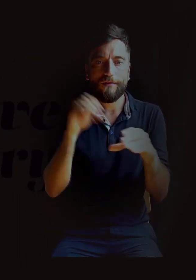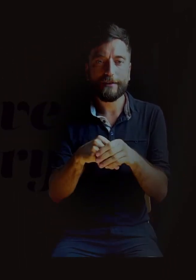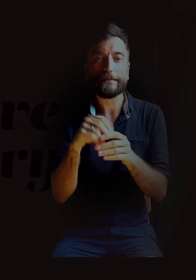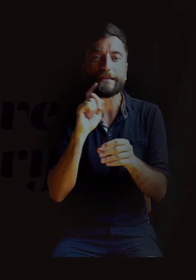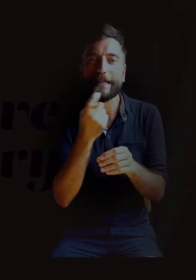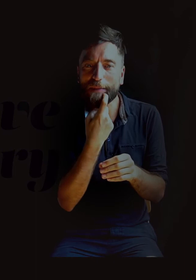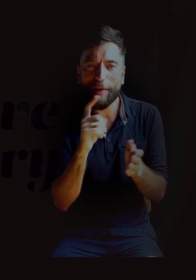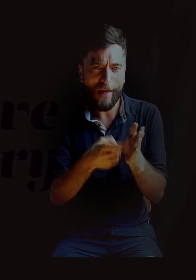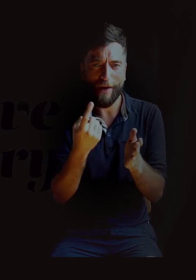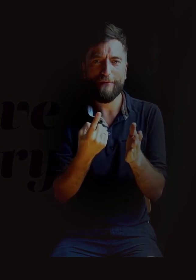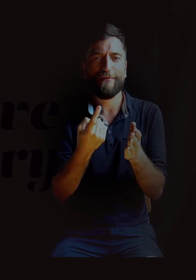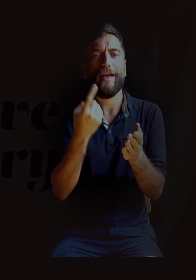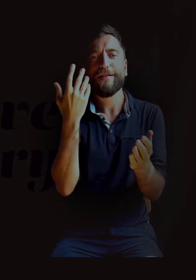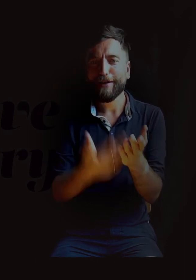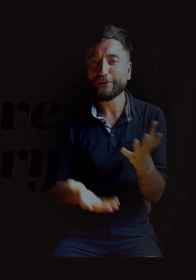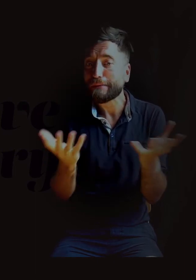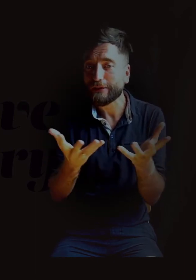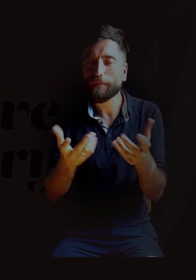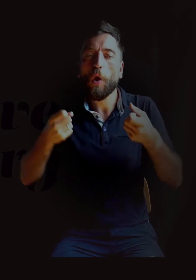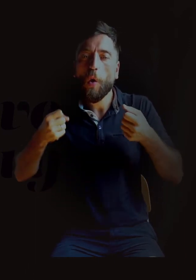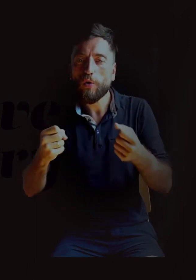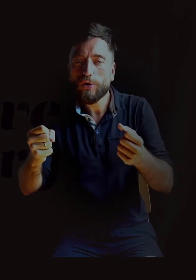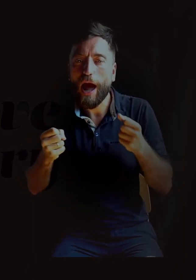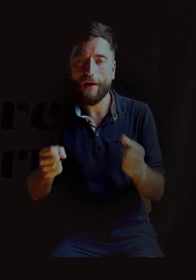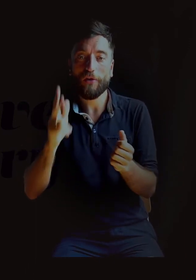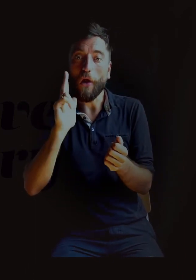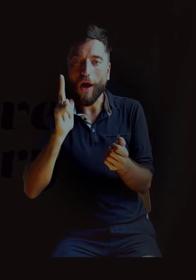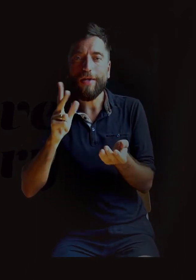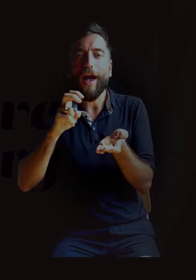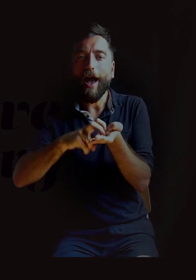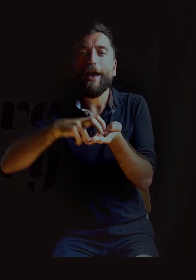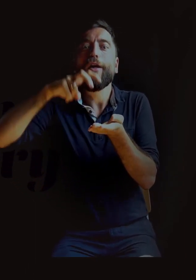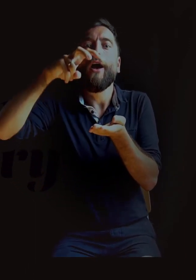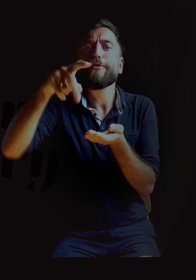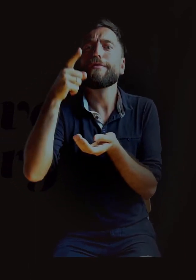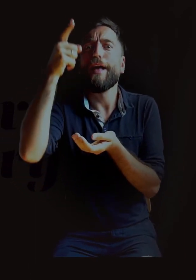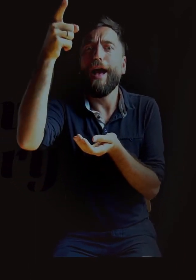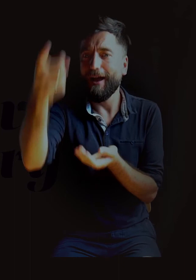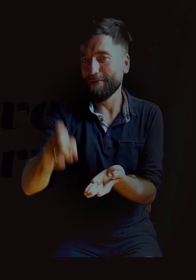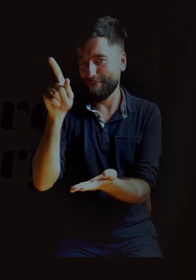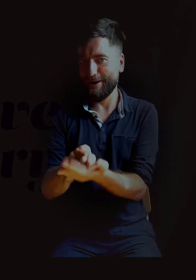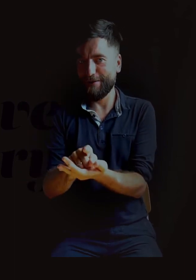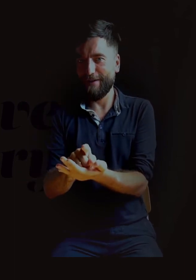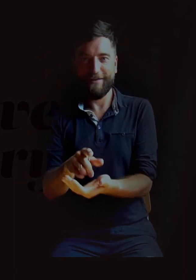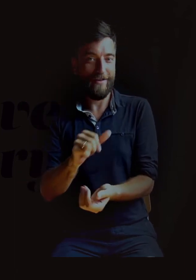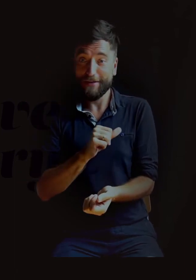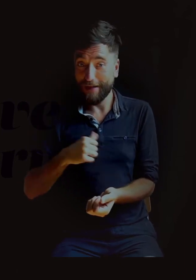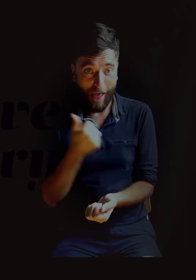na huśtawkach w przedszkolu. Kto dalej skoczy z huśtawki? To nie ja jedyna, to pamiętam, że tak właściwie liczyliśmy się tylko nawzajem i